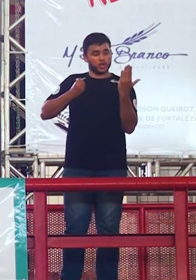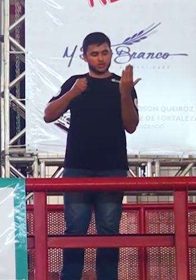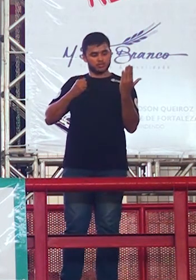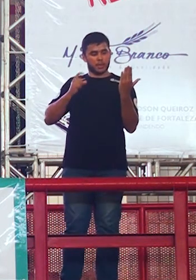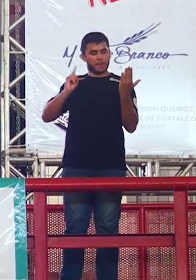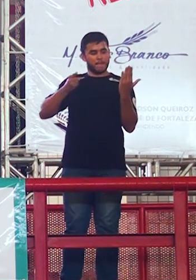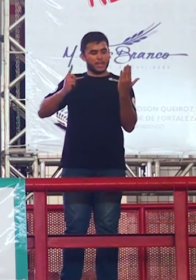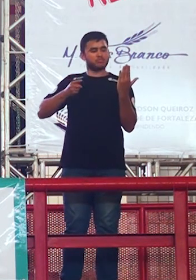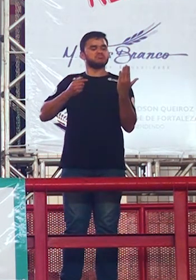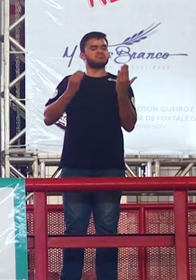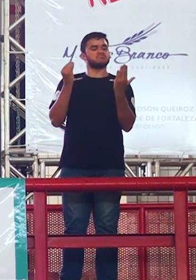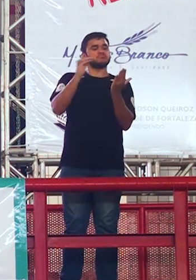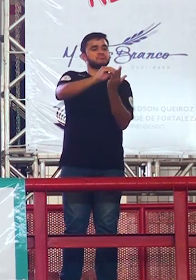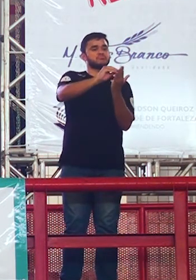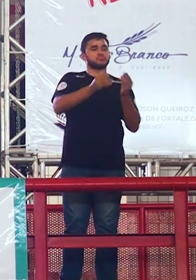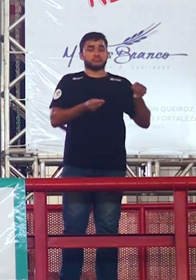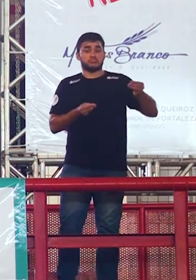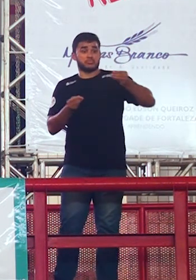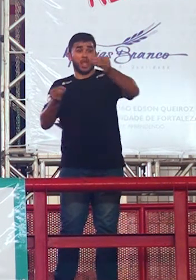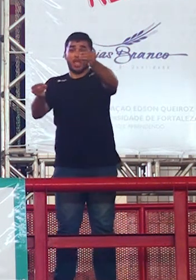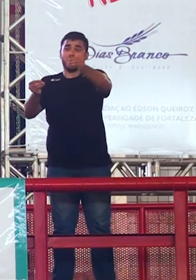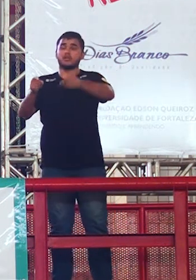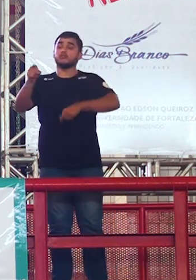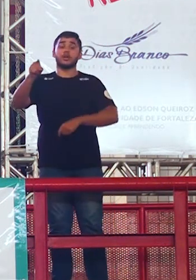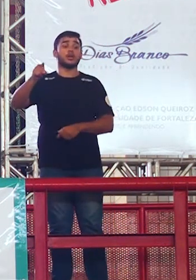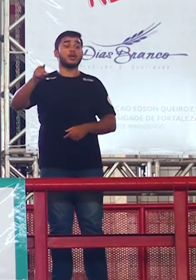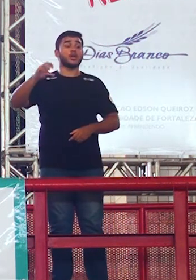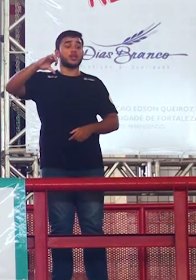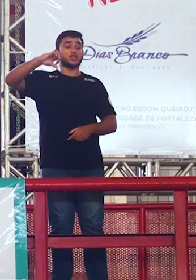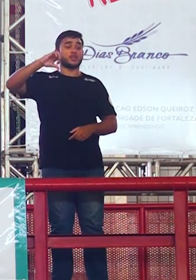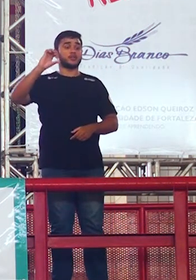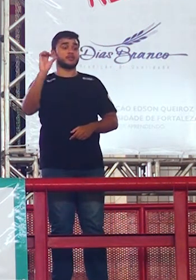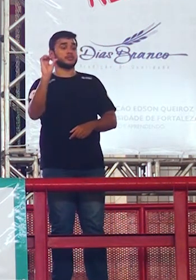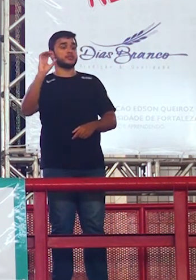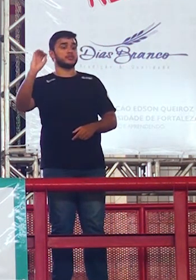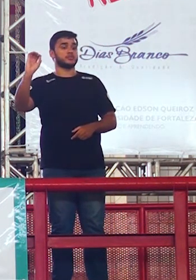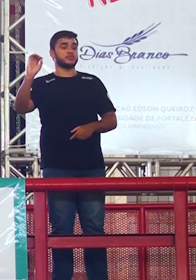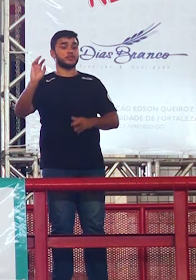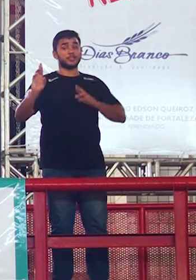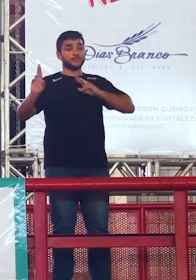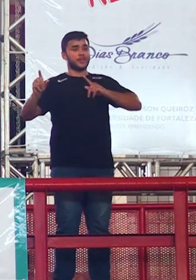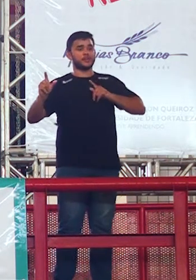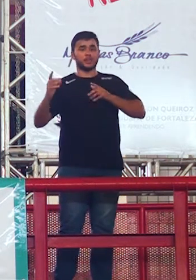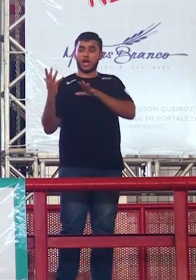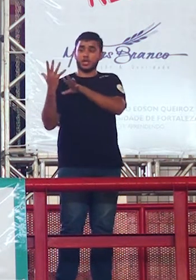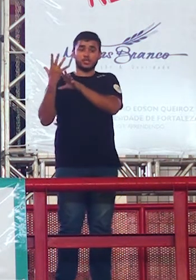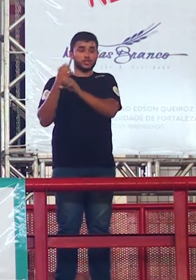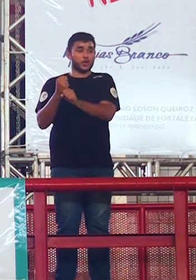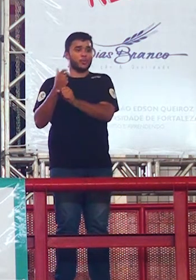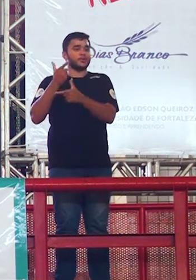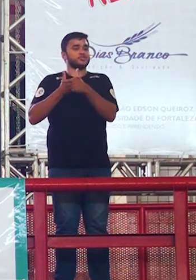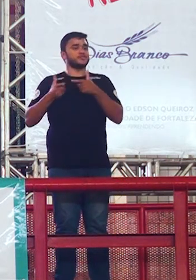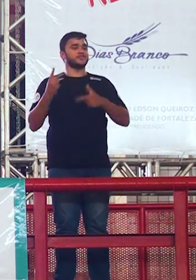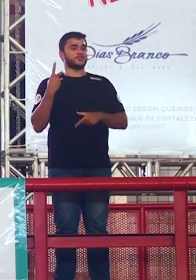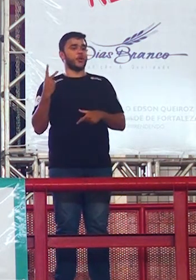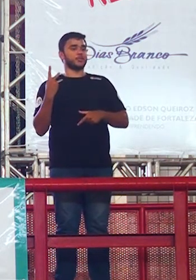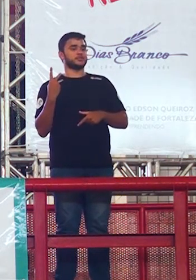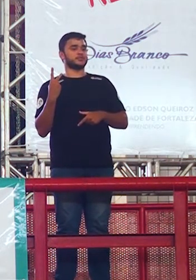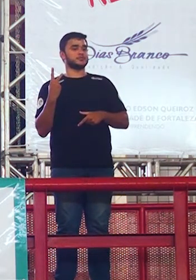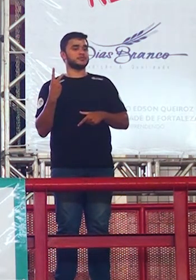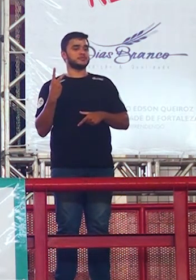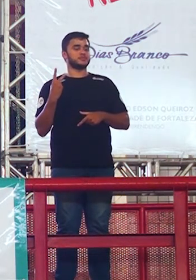deu quanto 960 a soma e a divisão por dois 980 pontos